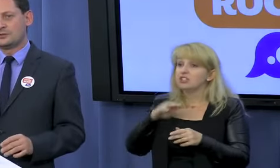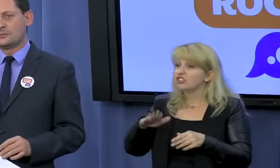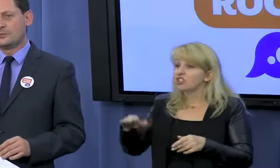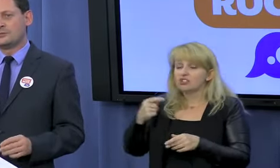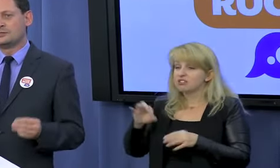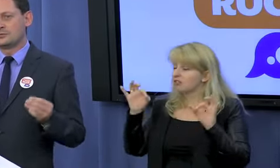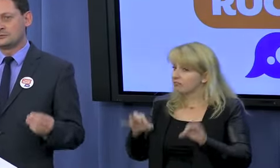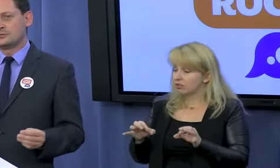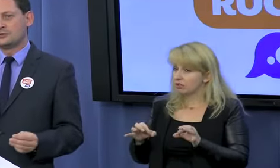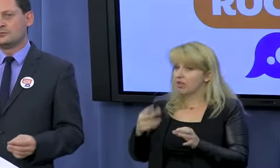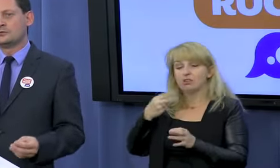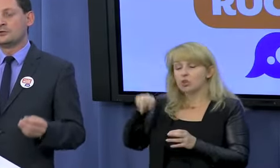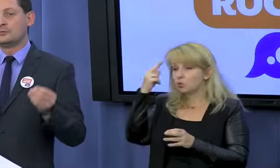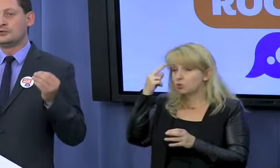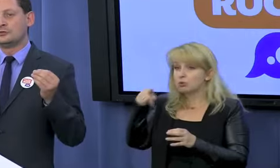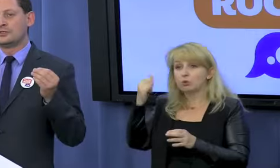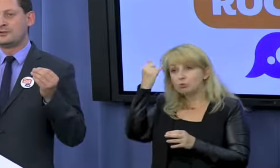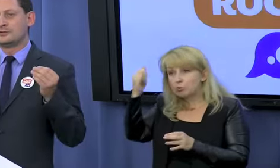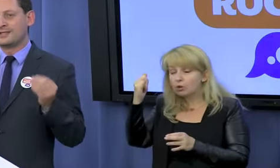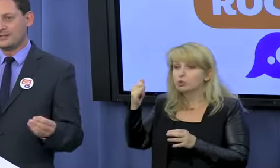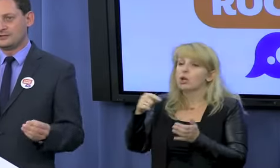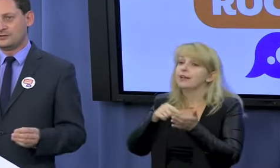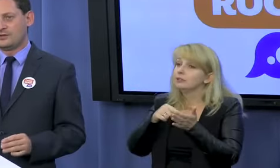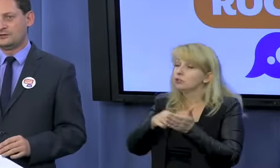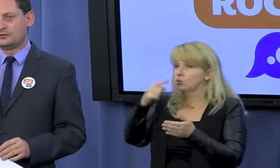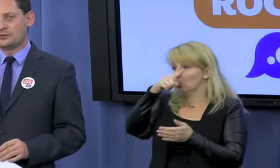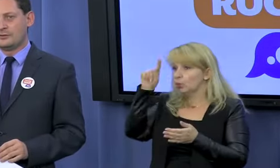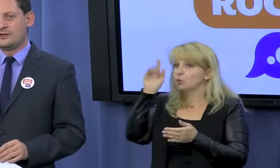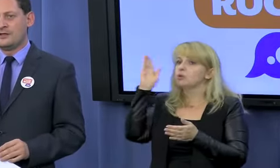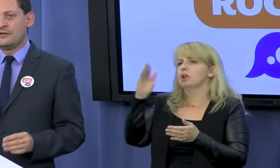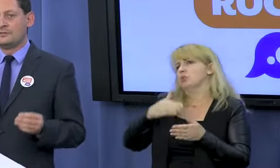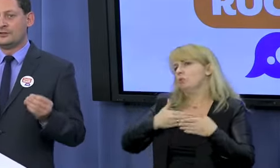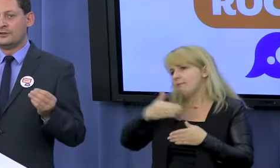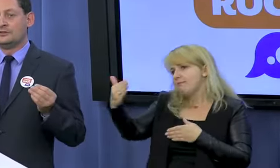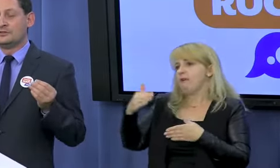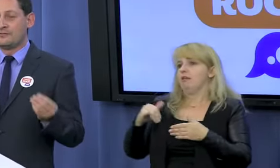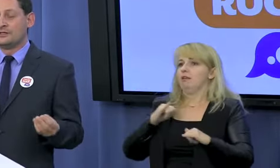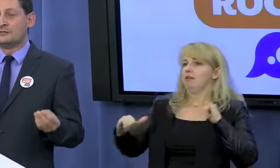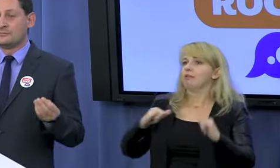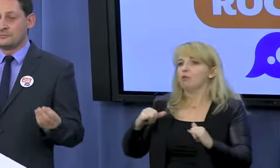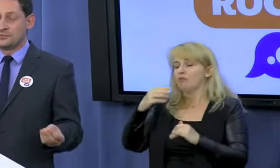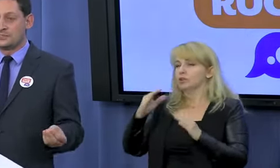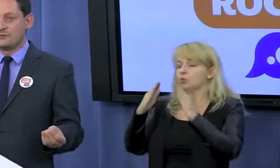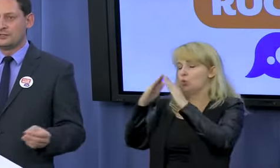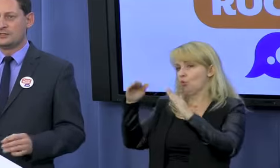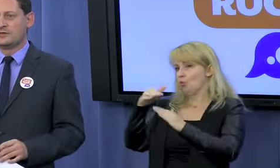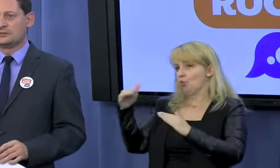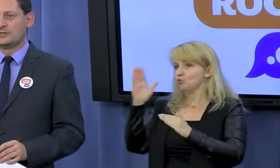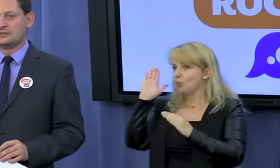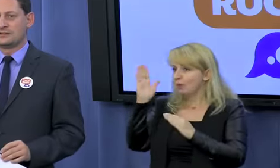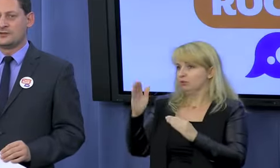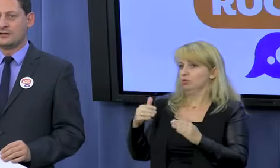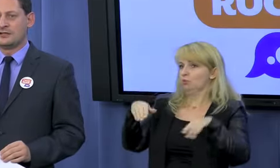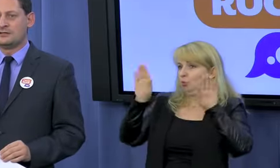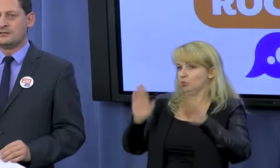zrozumieją tego problemu, nie zrozumieją tego błędu, dopóki ci ludzie będą nadal kierowali kościołem i dawali przyzwolenie de